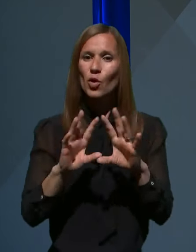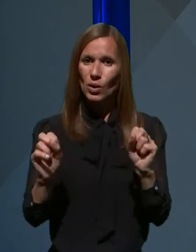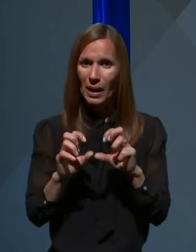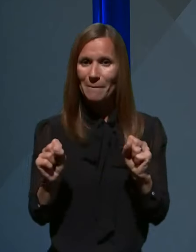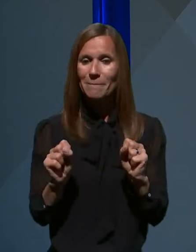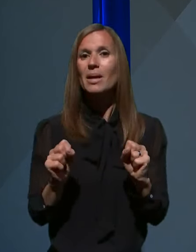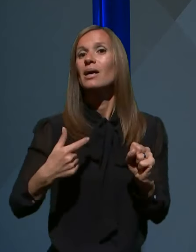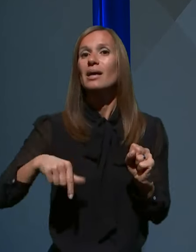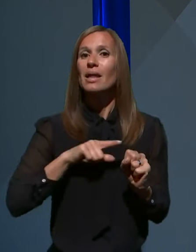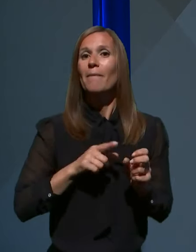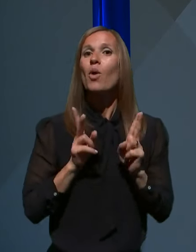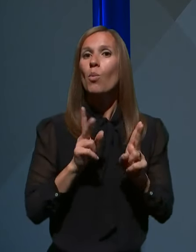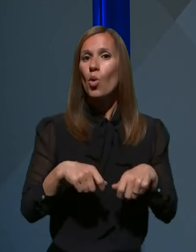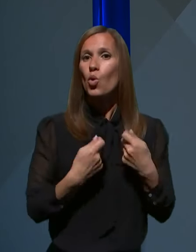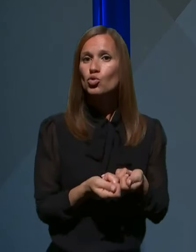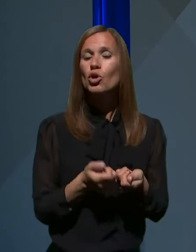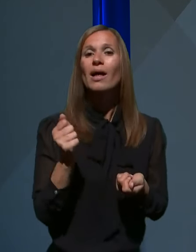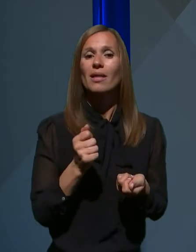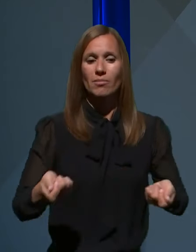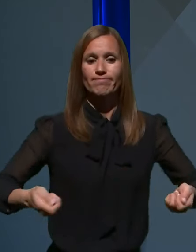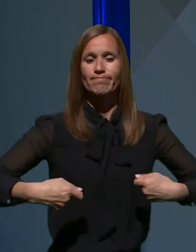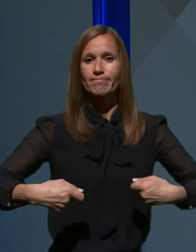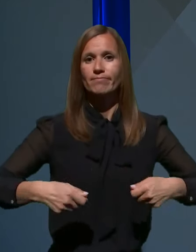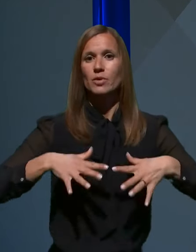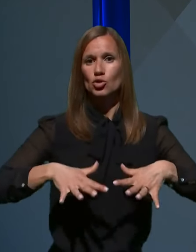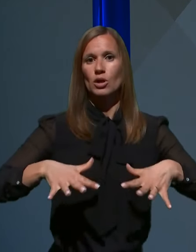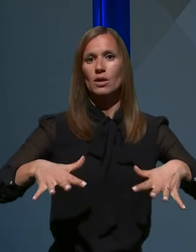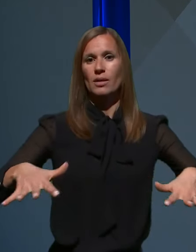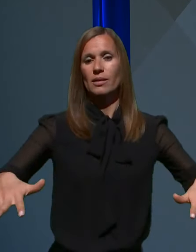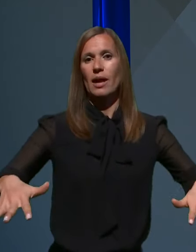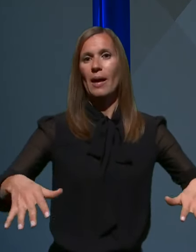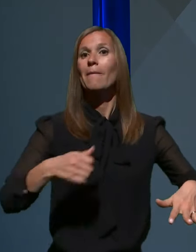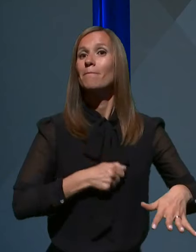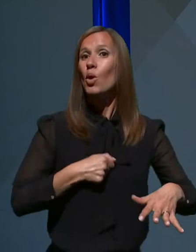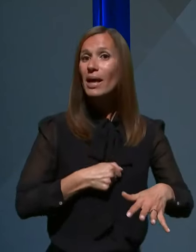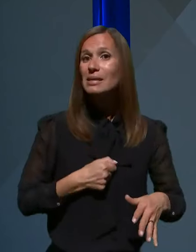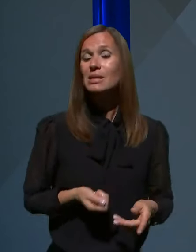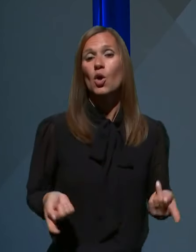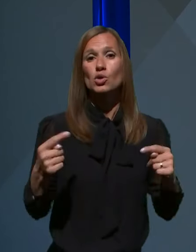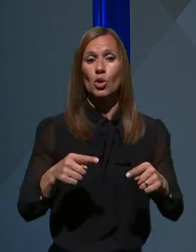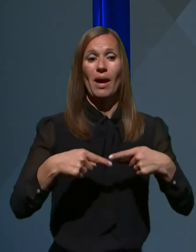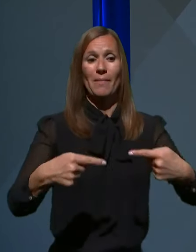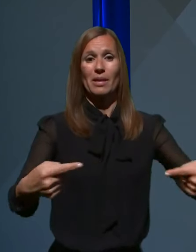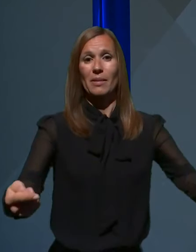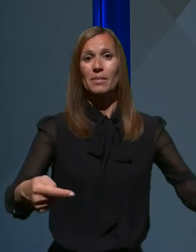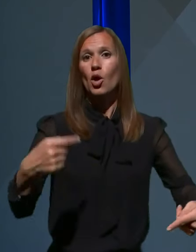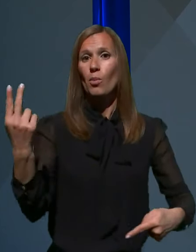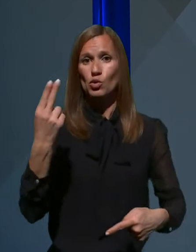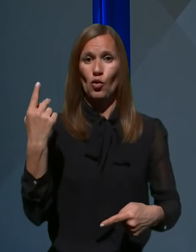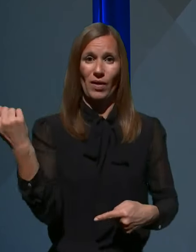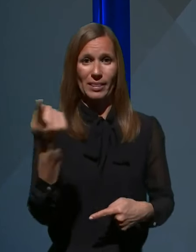omogoča, da zajezimo širjenje bolezni oziroma epidemije po Sloveniji.